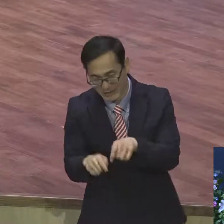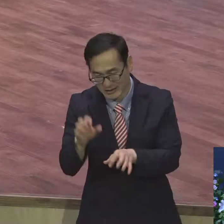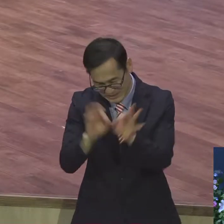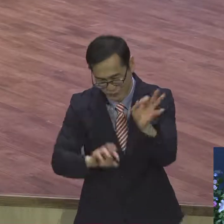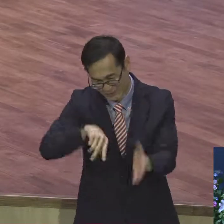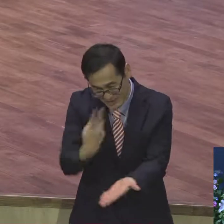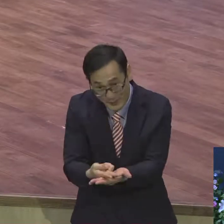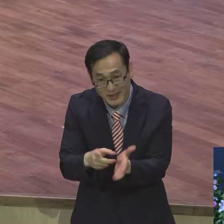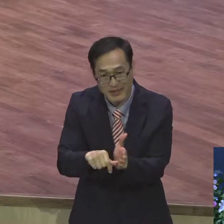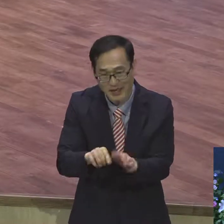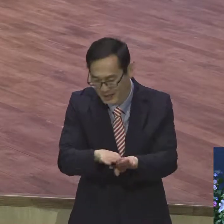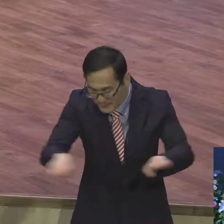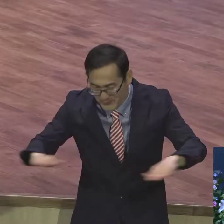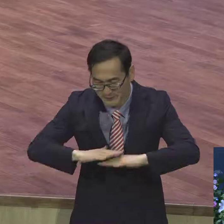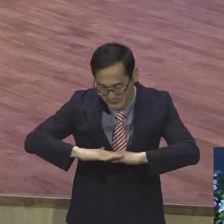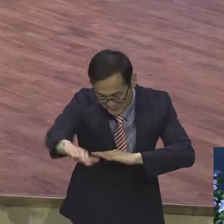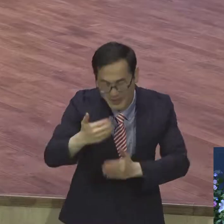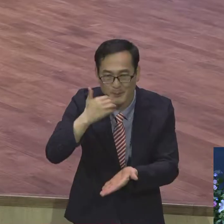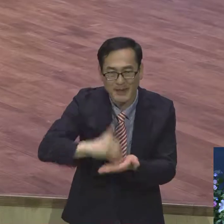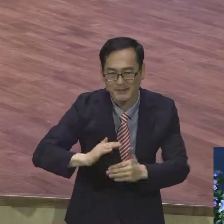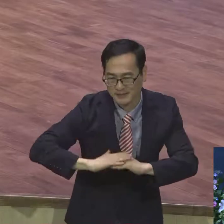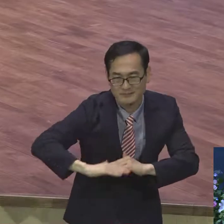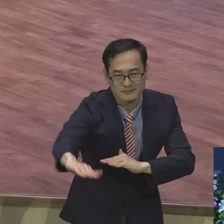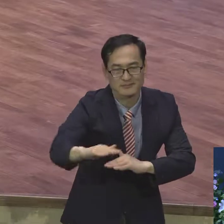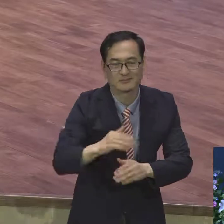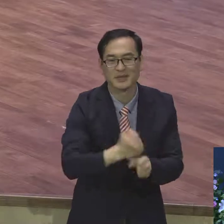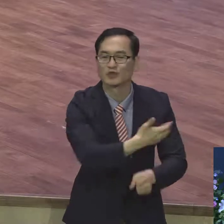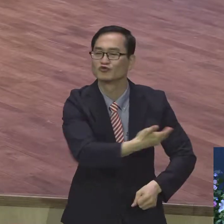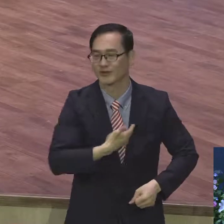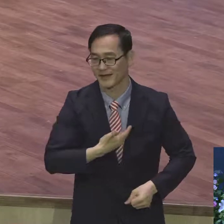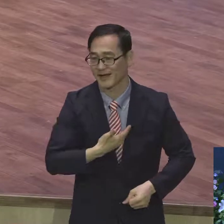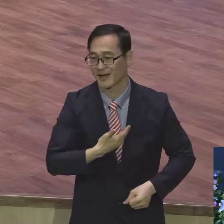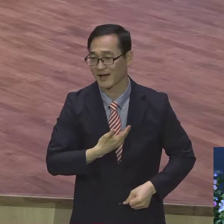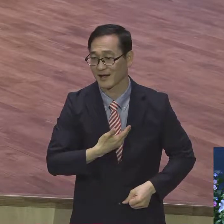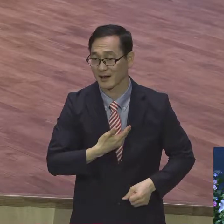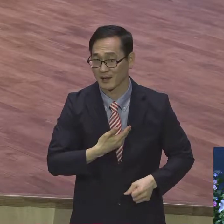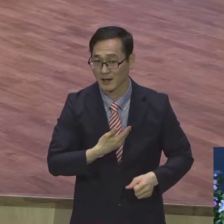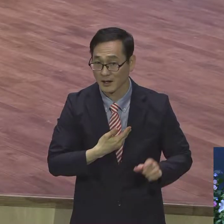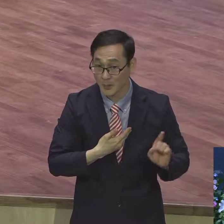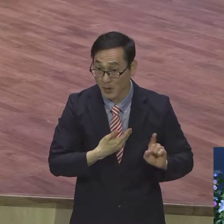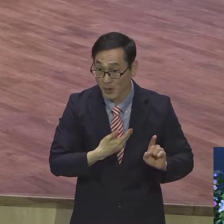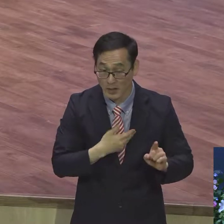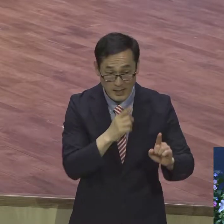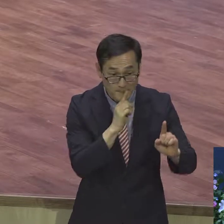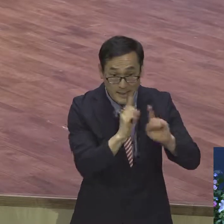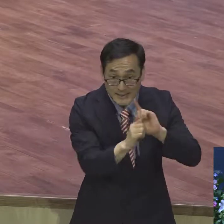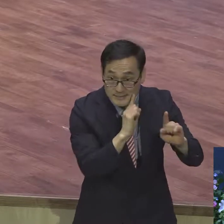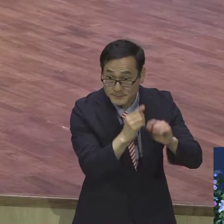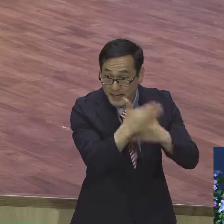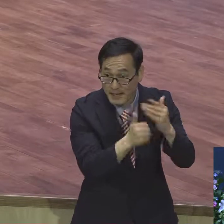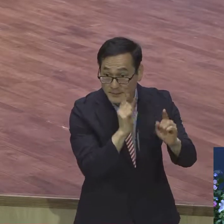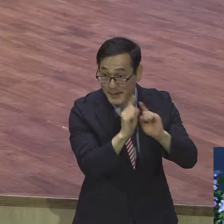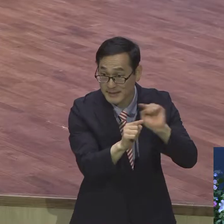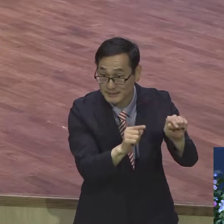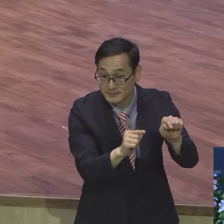말씀이 무슨 말입니까? 이 말씀이 각인 뿌리